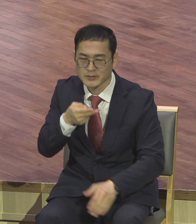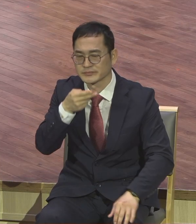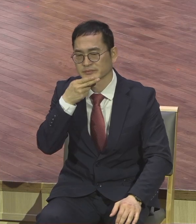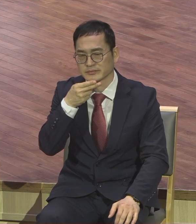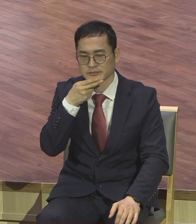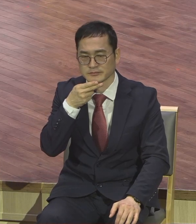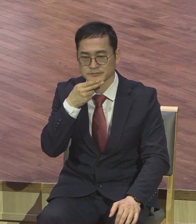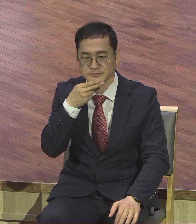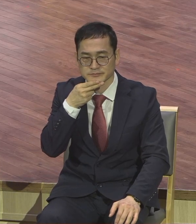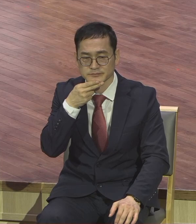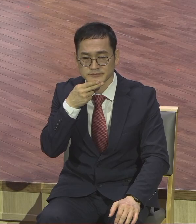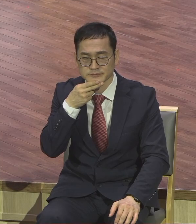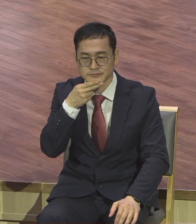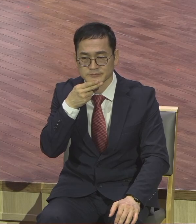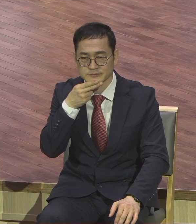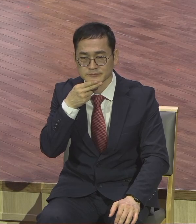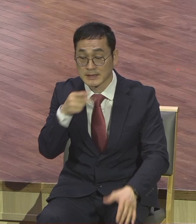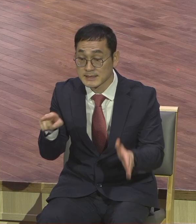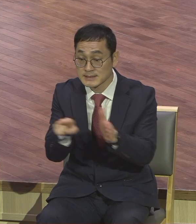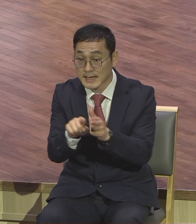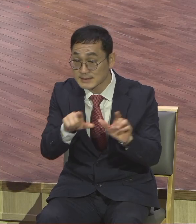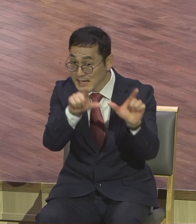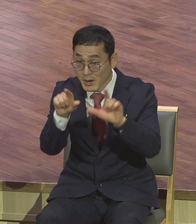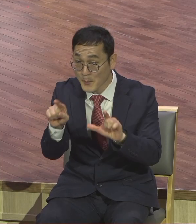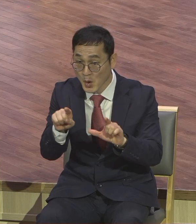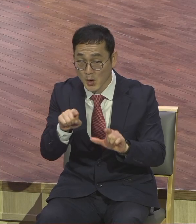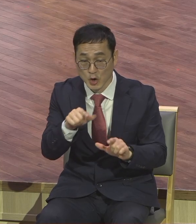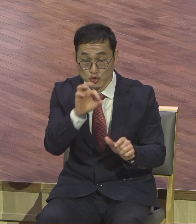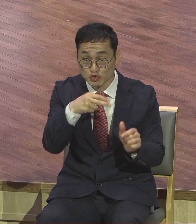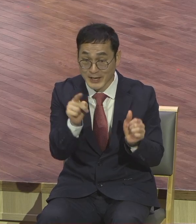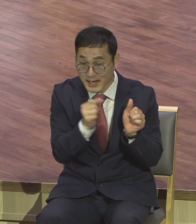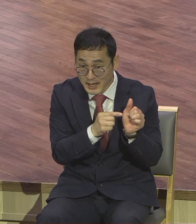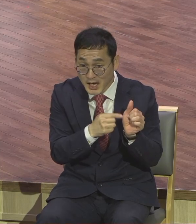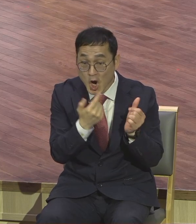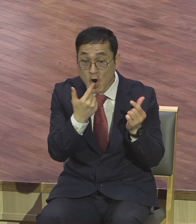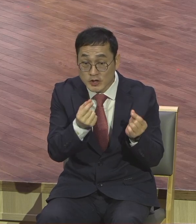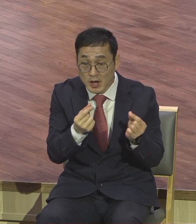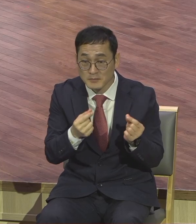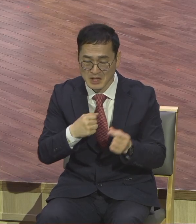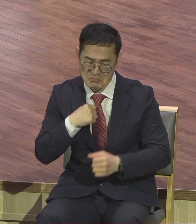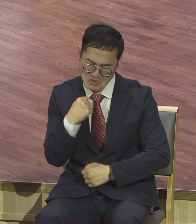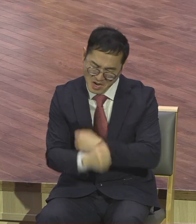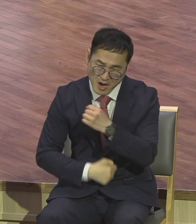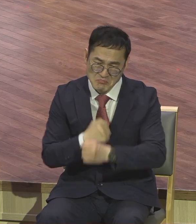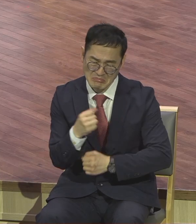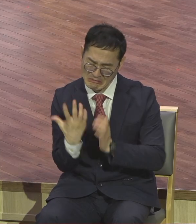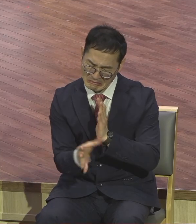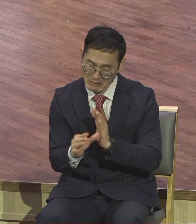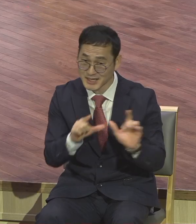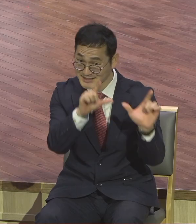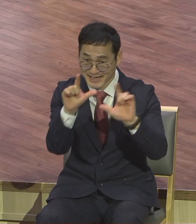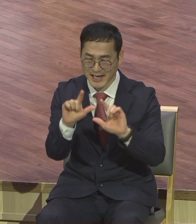생활은요. 가론 유다처럼 자기 멋대로 삶 속에서 사는 것이 아니에요. 말씀대로 사시기 바랍니다.